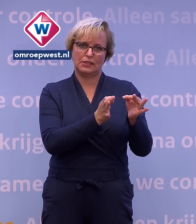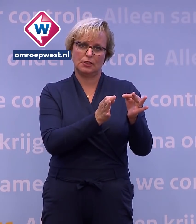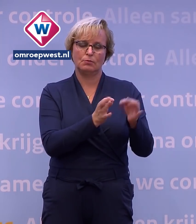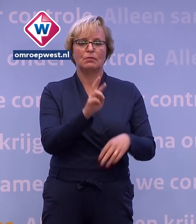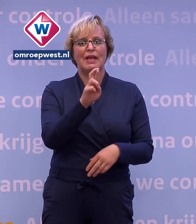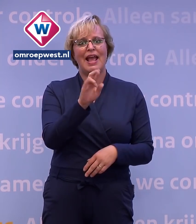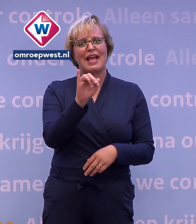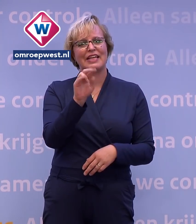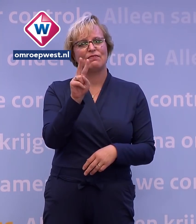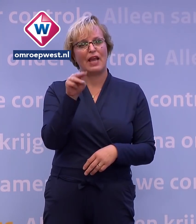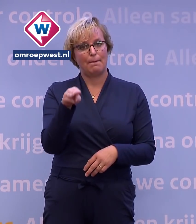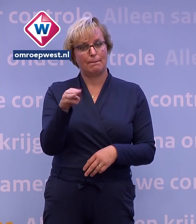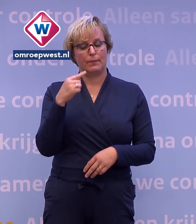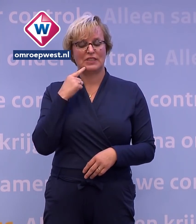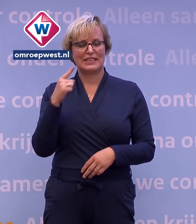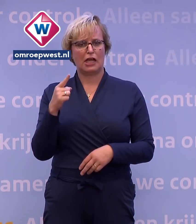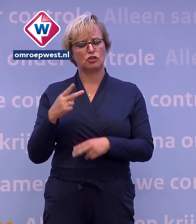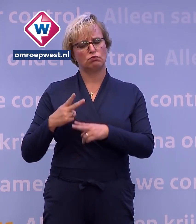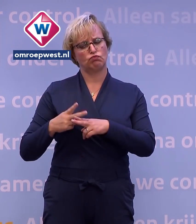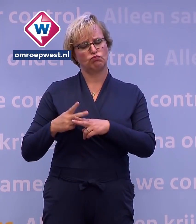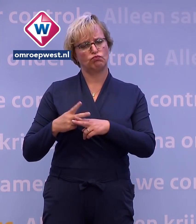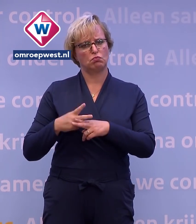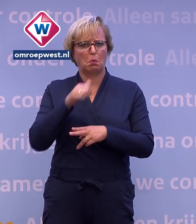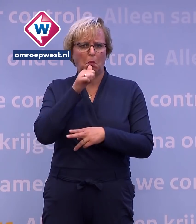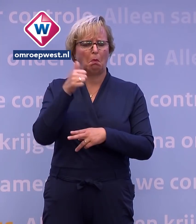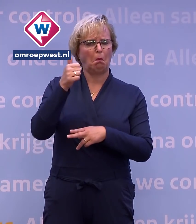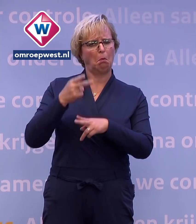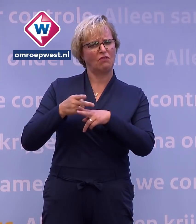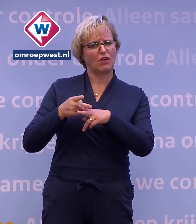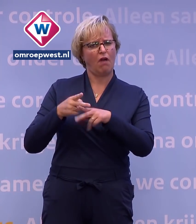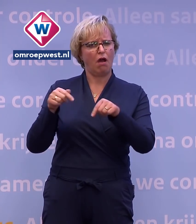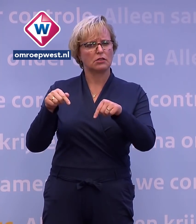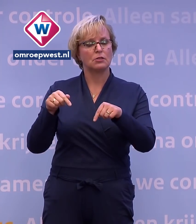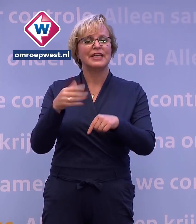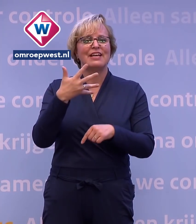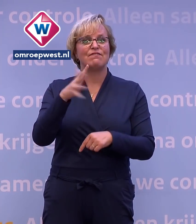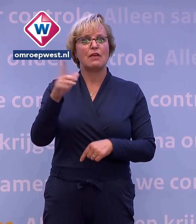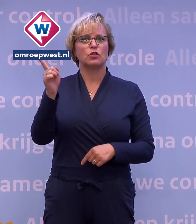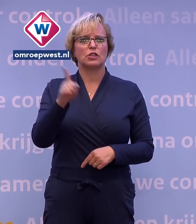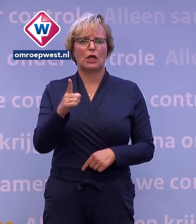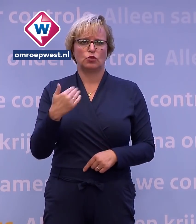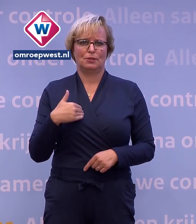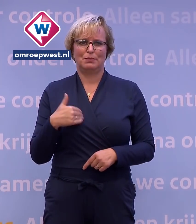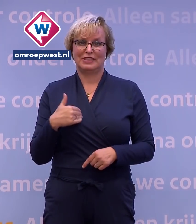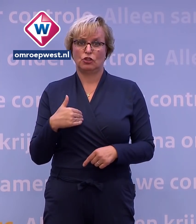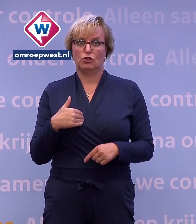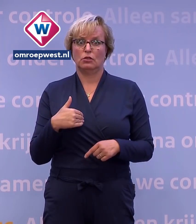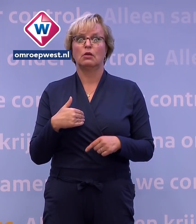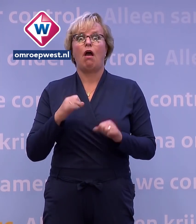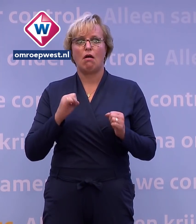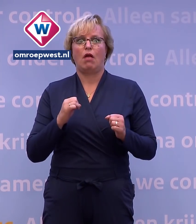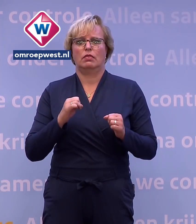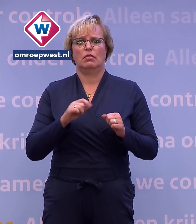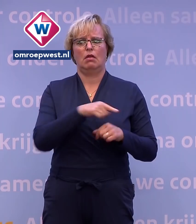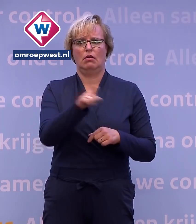RIVM schat nu in, berekend, een inschatting natuurlijk, maar toch. Schat nu in dat er zo'n 50.000 mensen besmettelijk